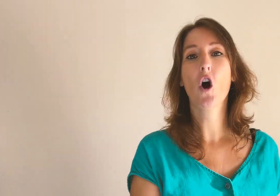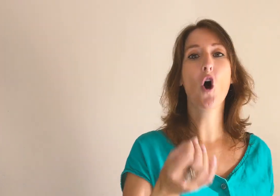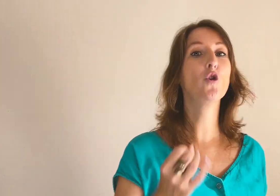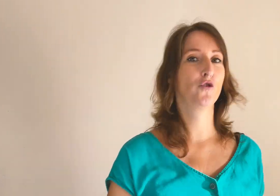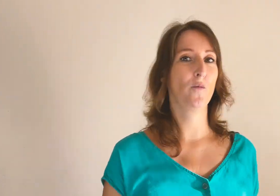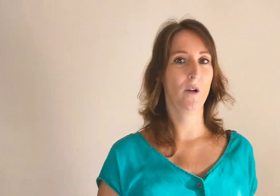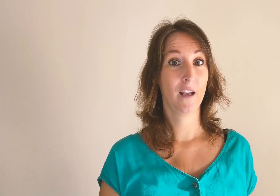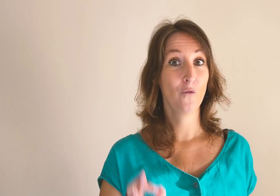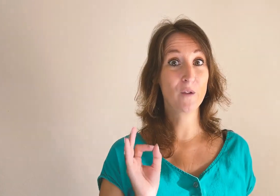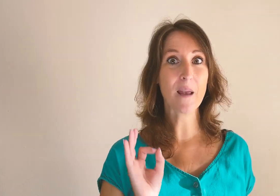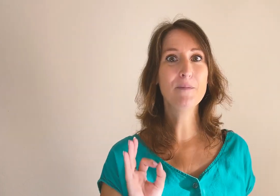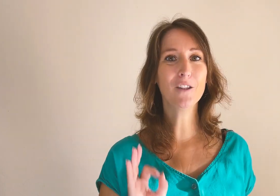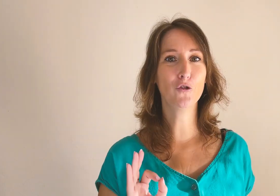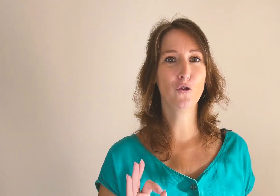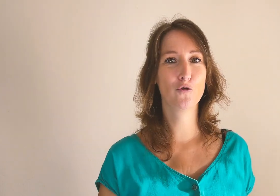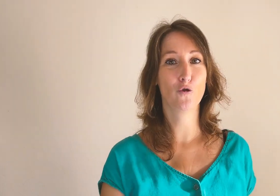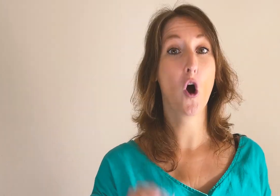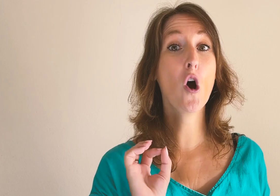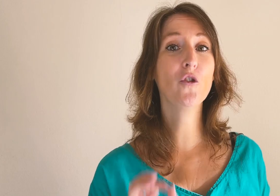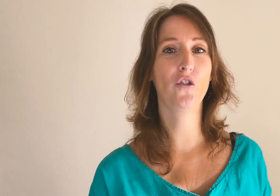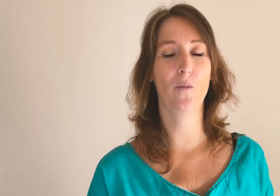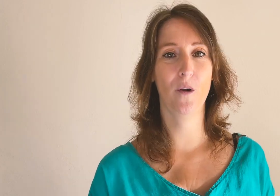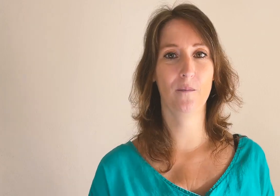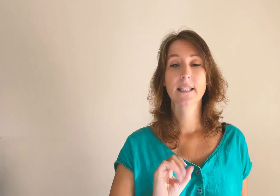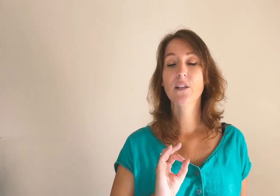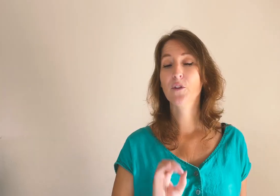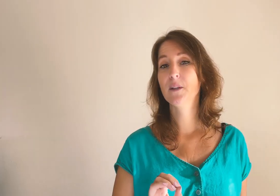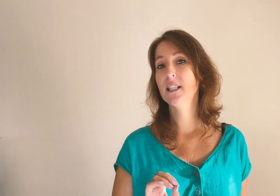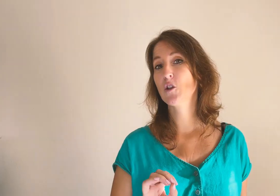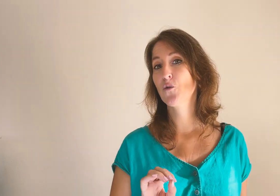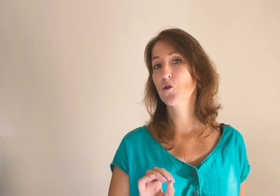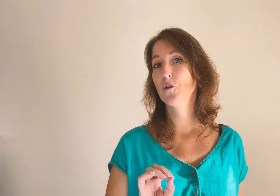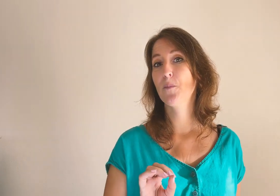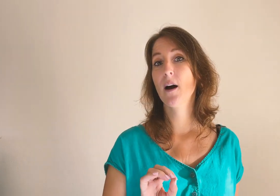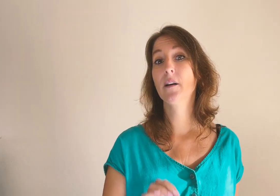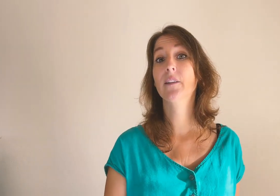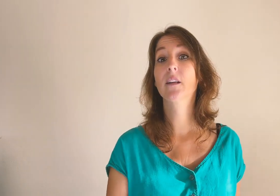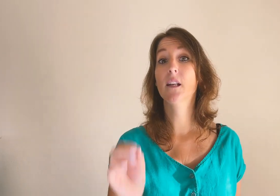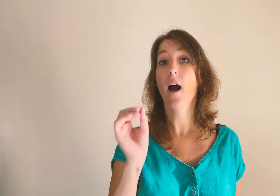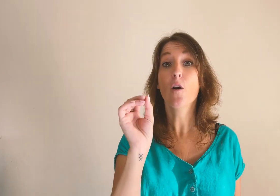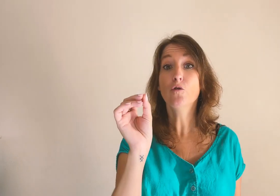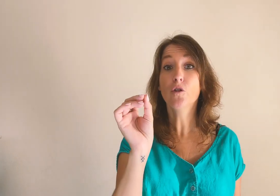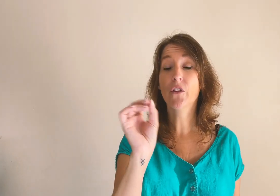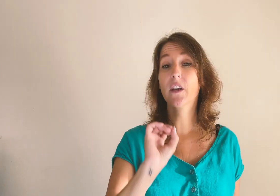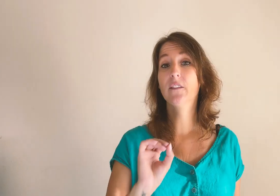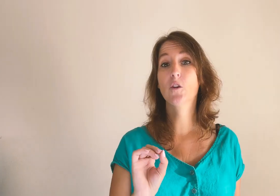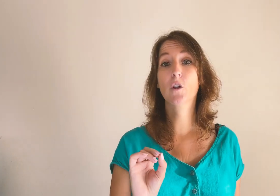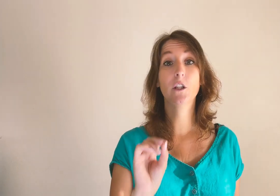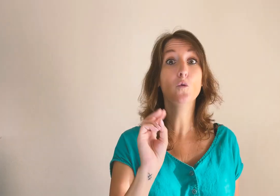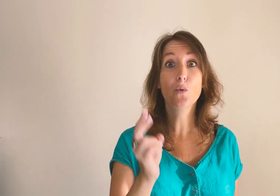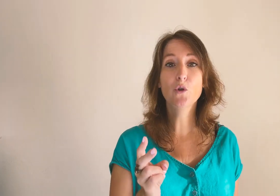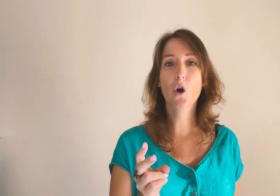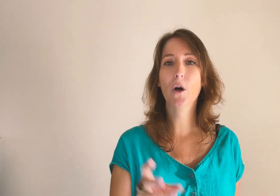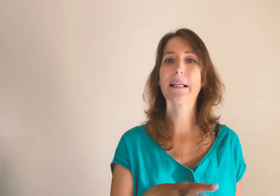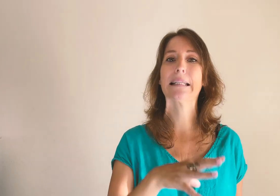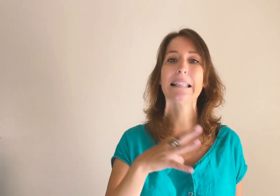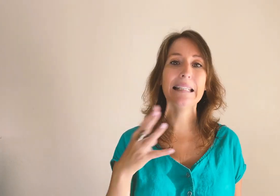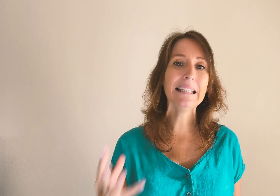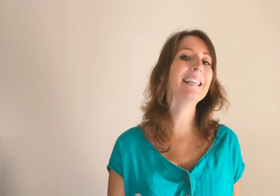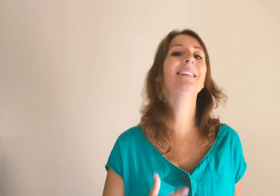ensemble. Vous avez bien entendu, ensemble. Si votre business ne fonctionne pas, c'est qu'il y a une de ces catégories ou plusieurs qui est